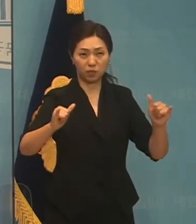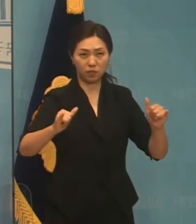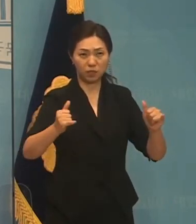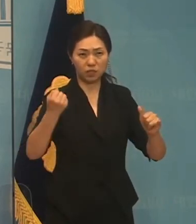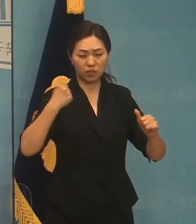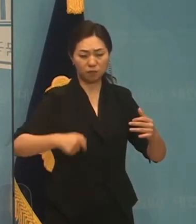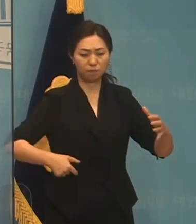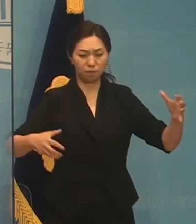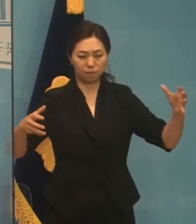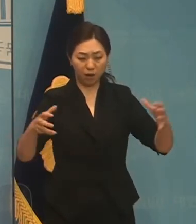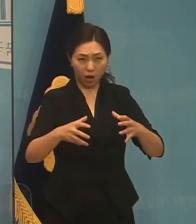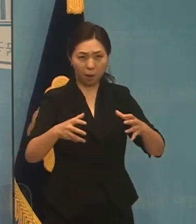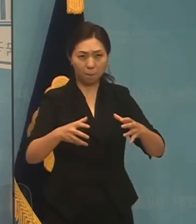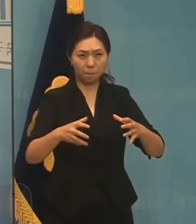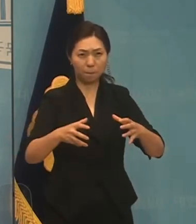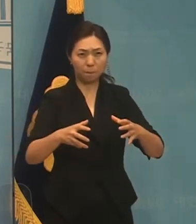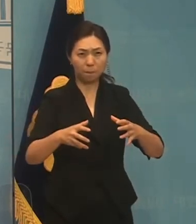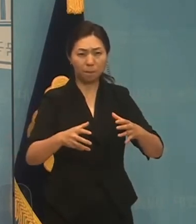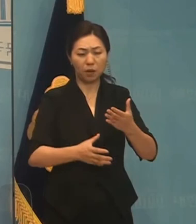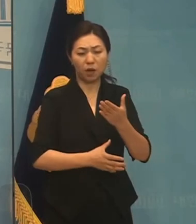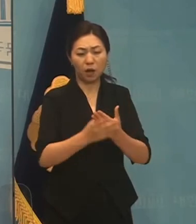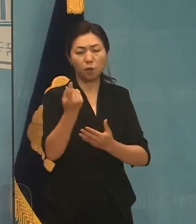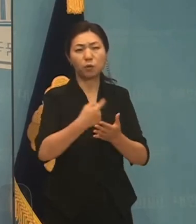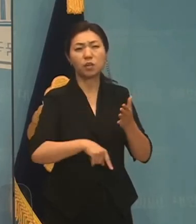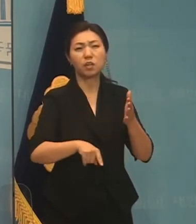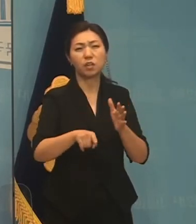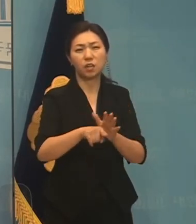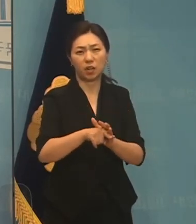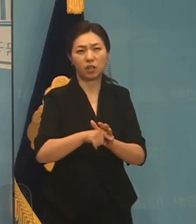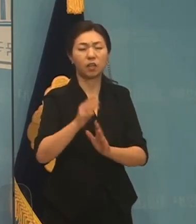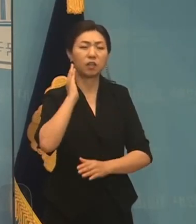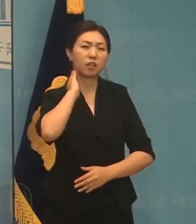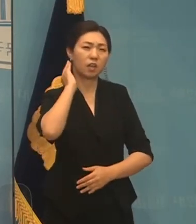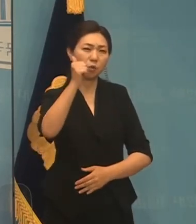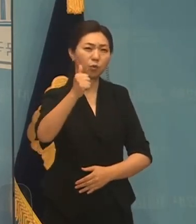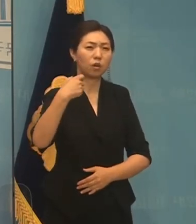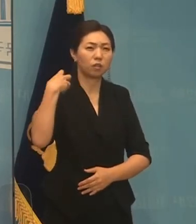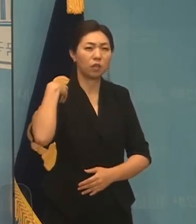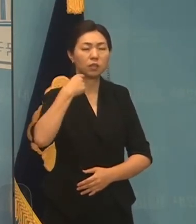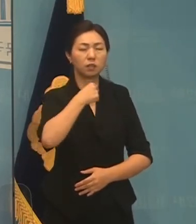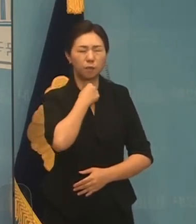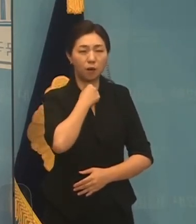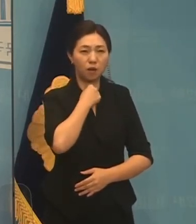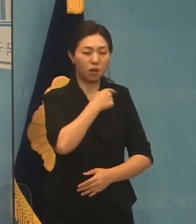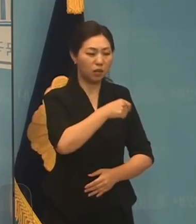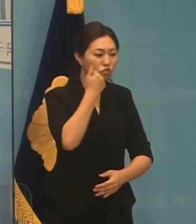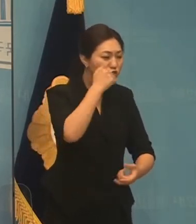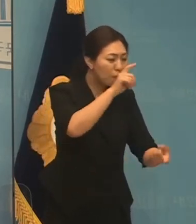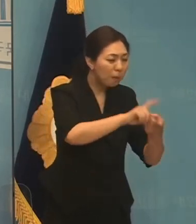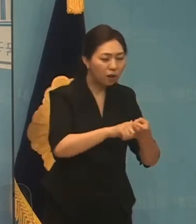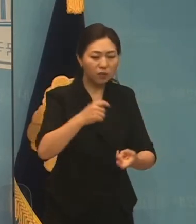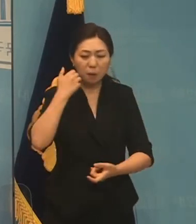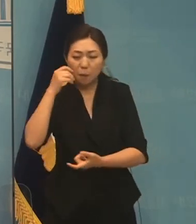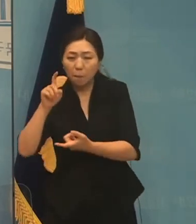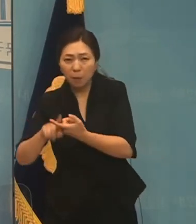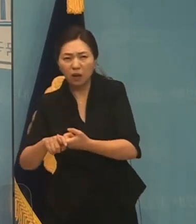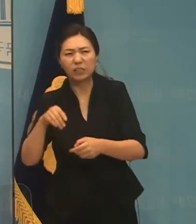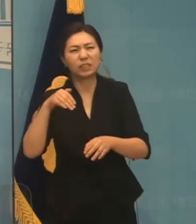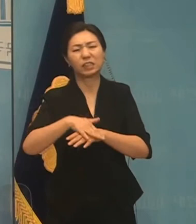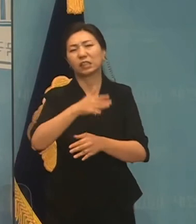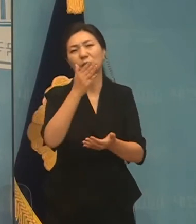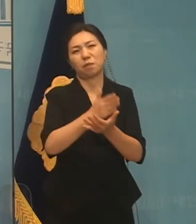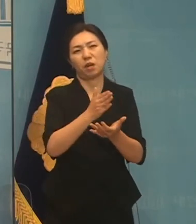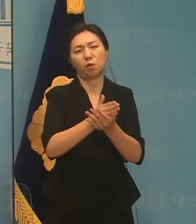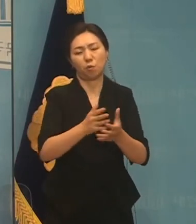대통령이 되겠습니다. 너편, 내편 편가리에 없는 상생공동체 국가를